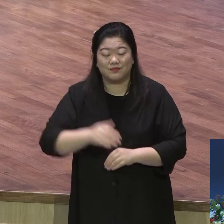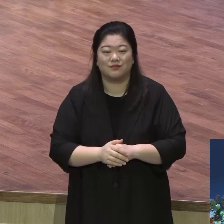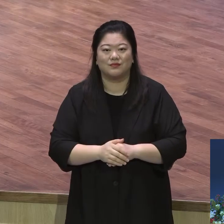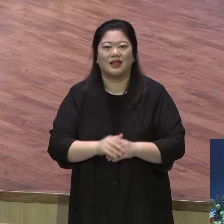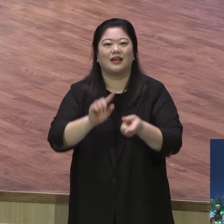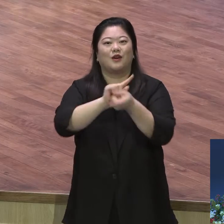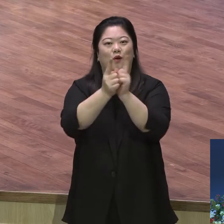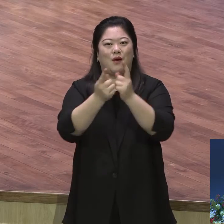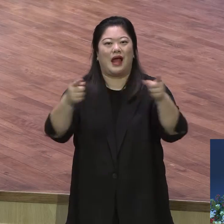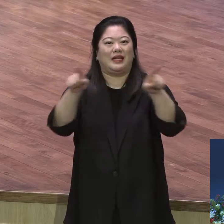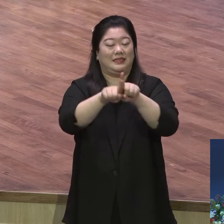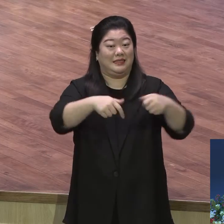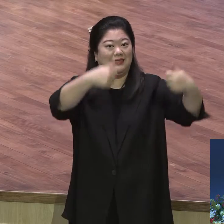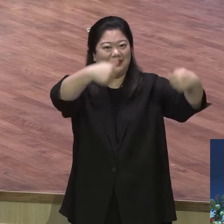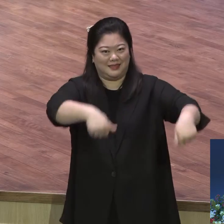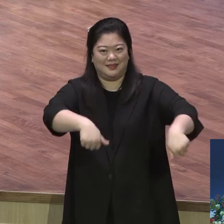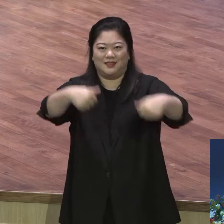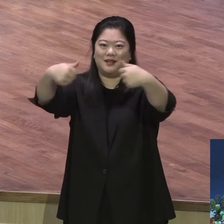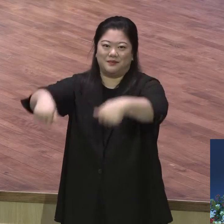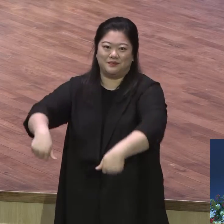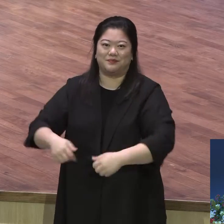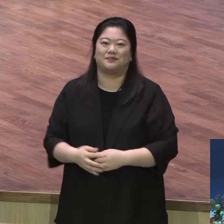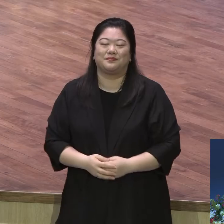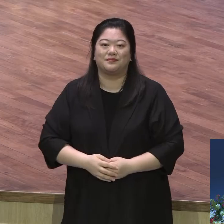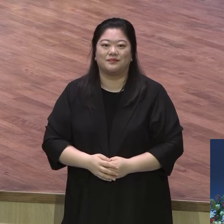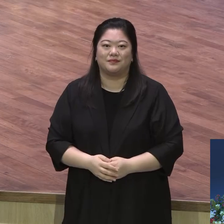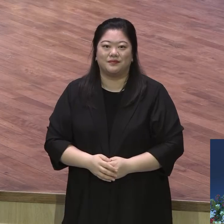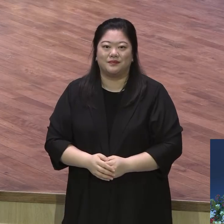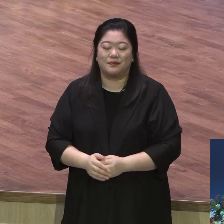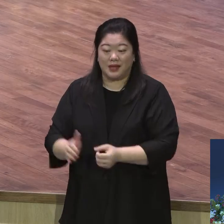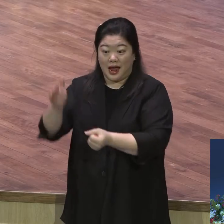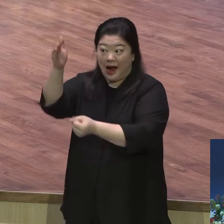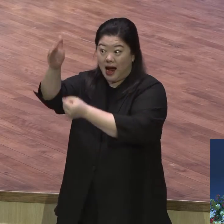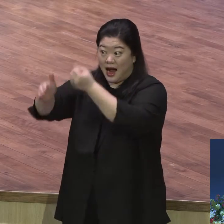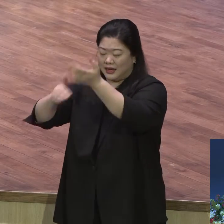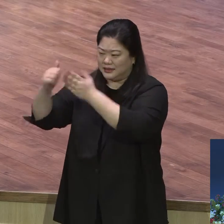같이 서로 다 인사합시다. 하나님의 능력을 체험합시다.